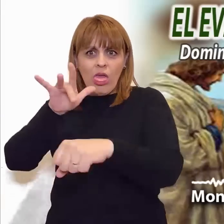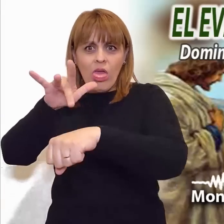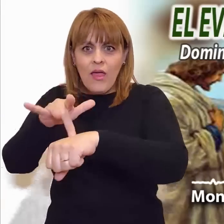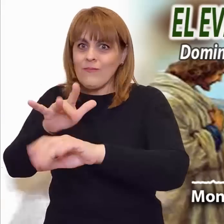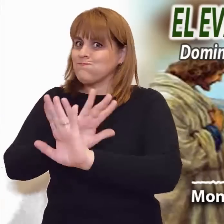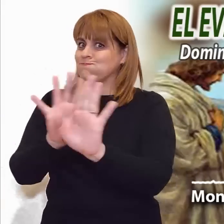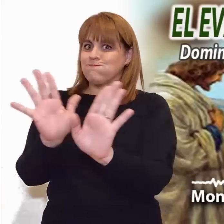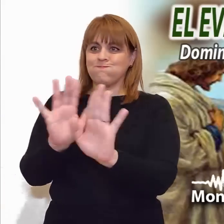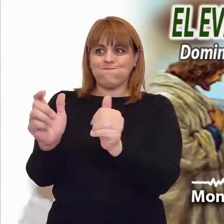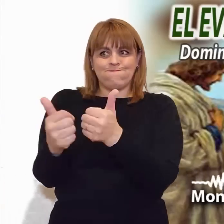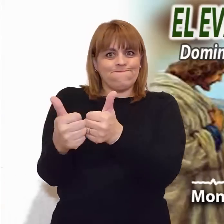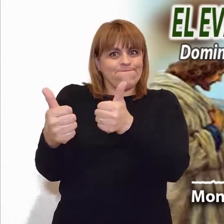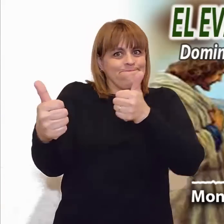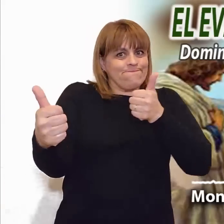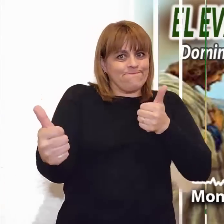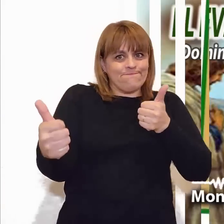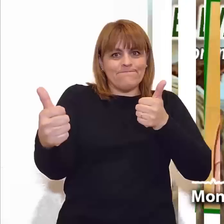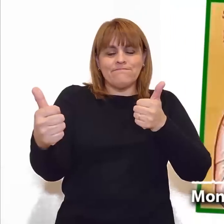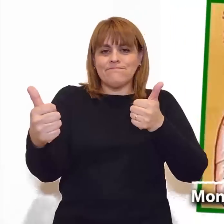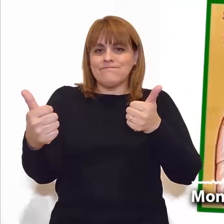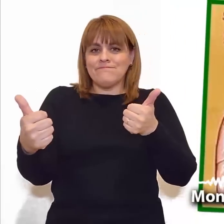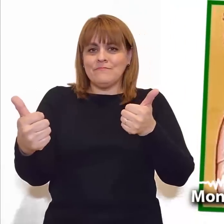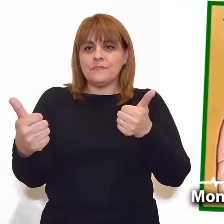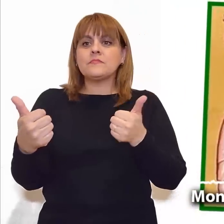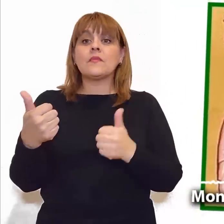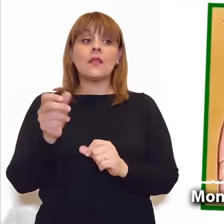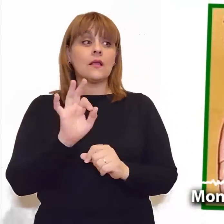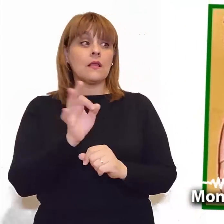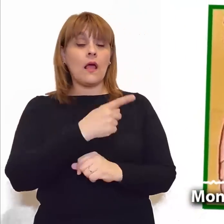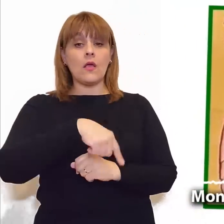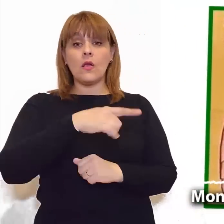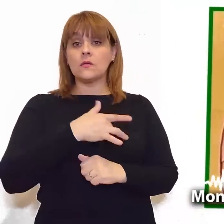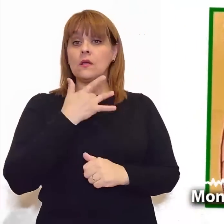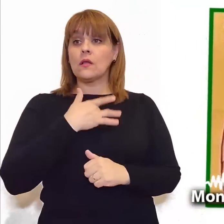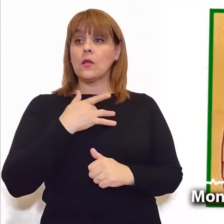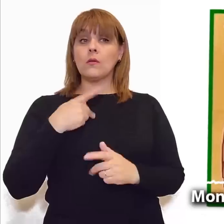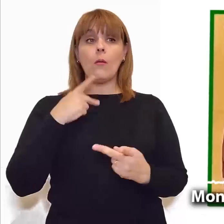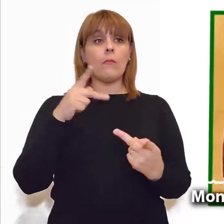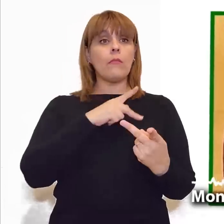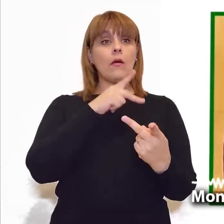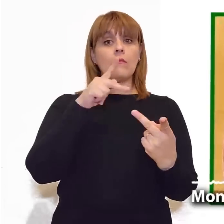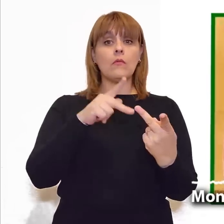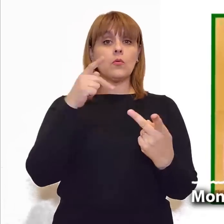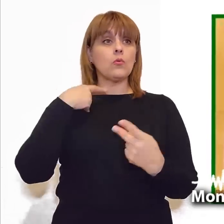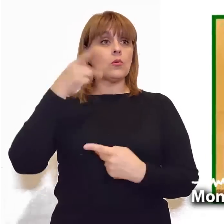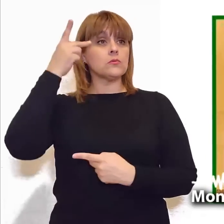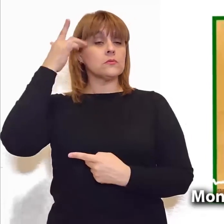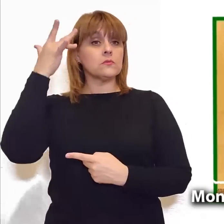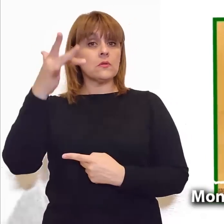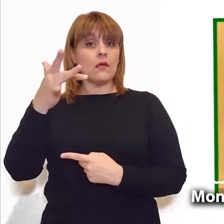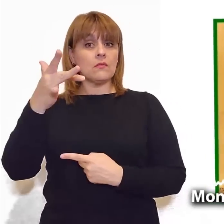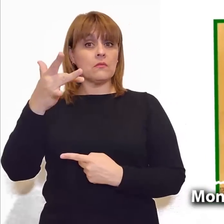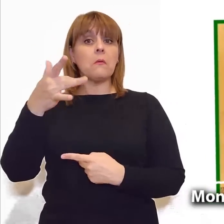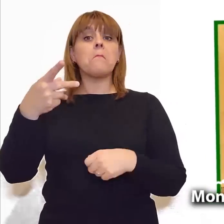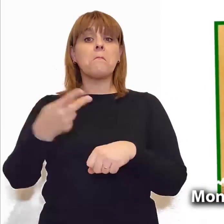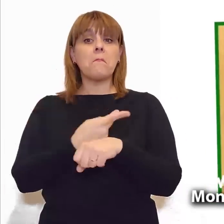oposición a nuestras concepciones religiosas, Jesús va más allá de todos los tabúes de separación, tengan